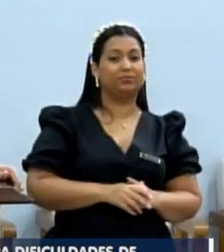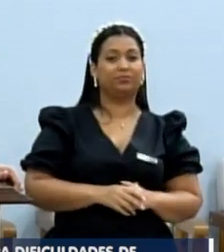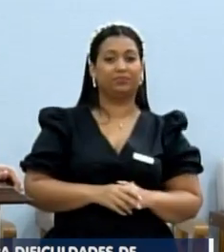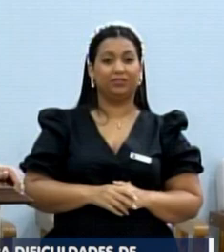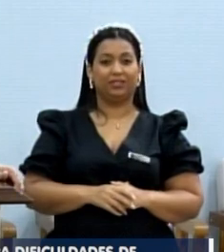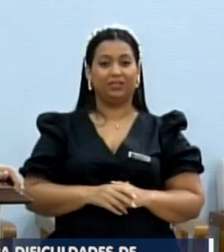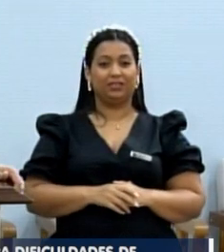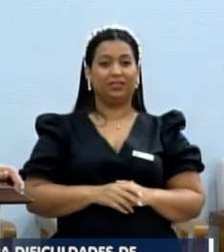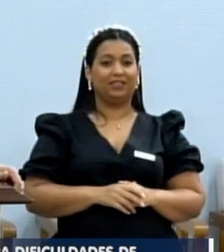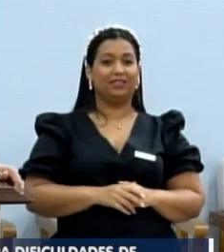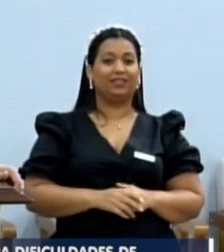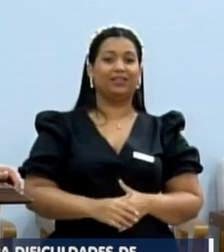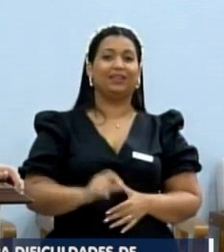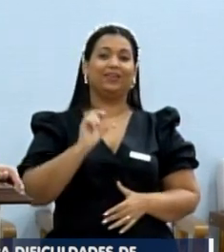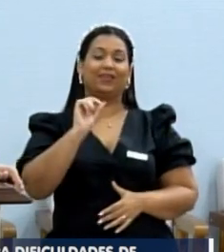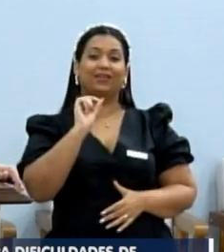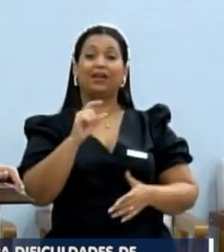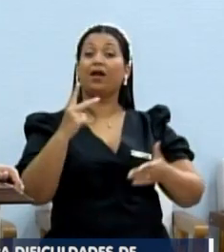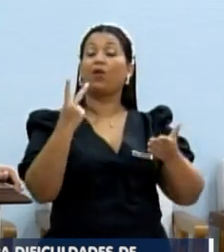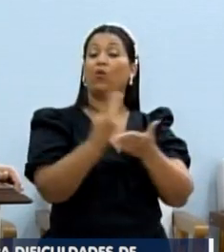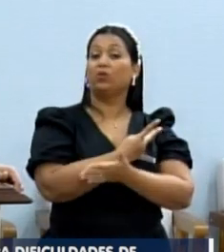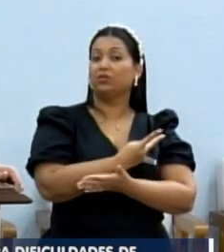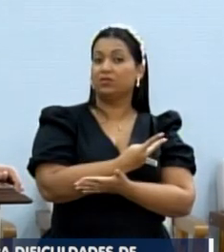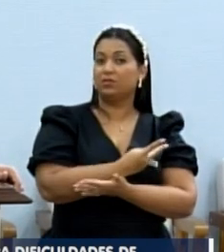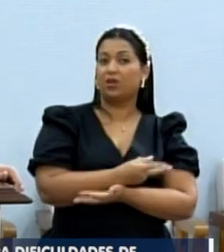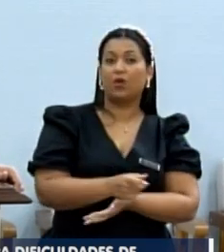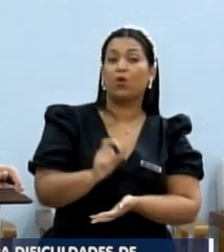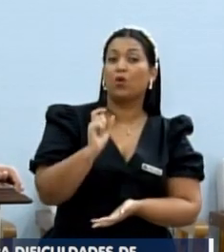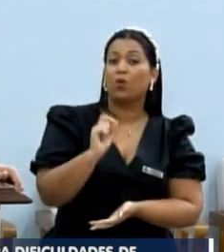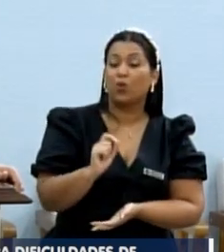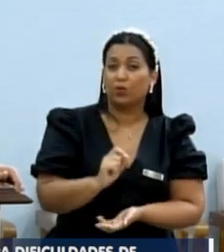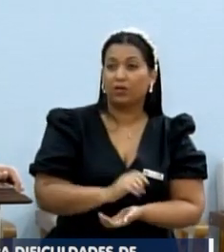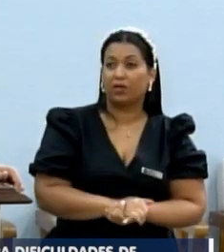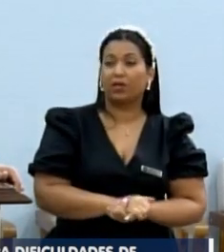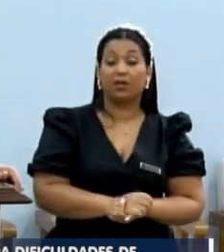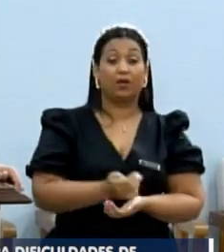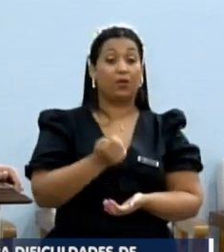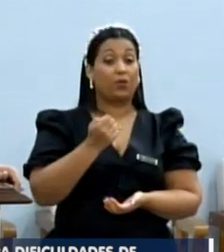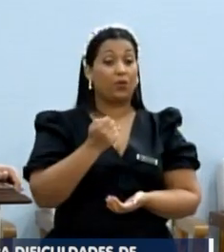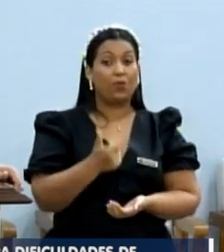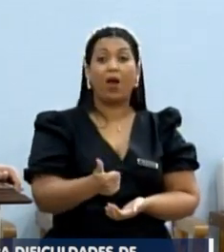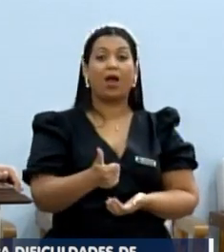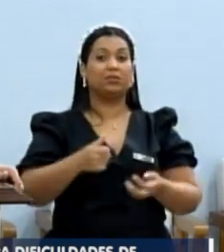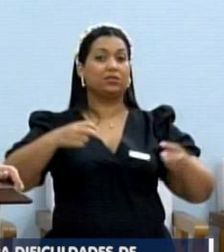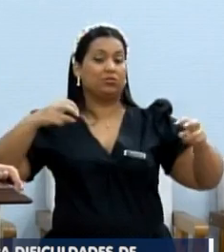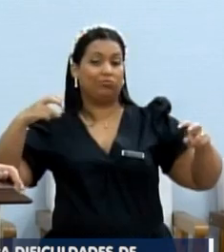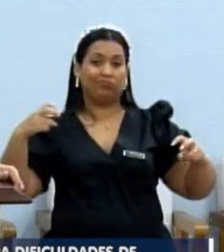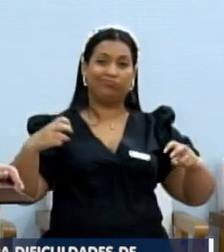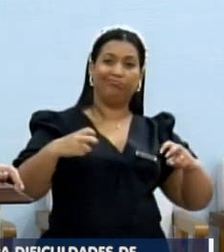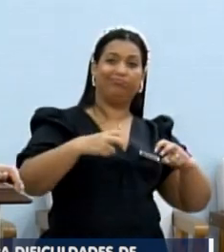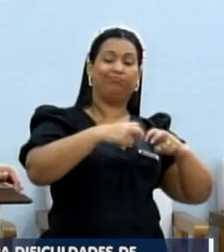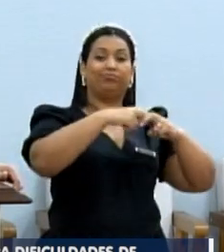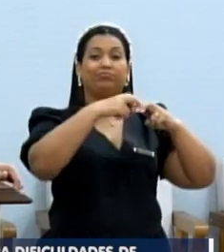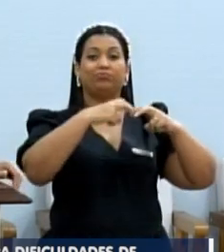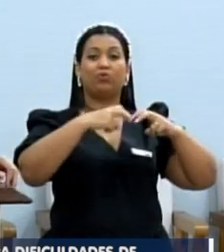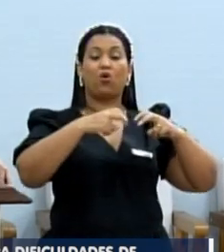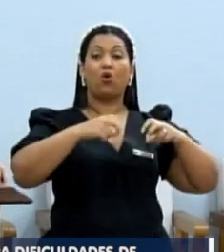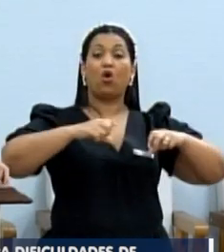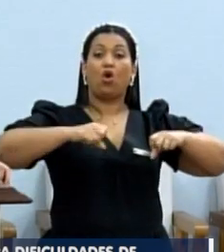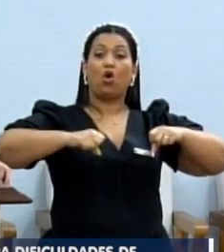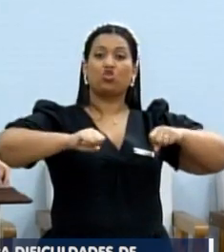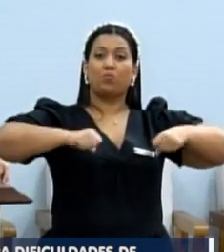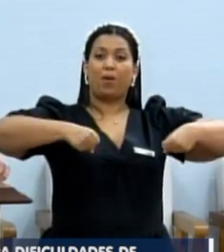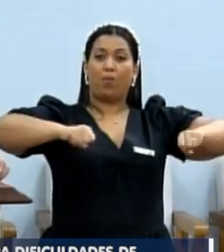O que acontece? Houve quase que um acidente de um motociclista. Eu